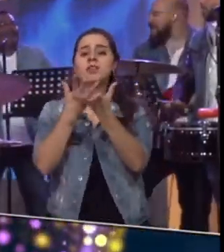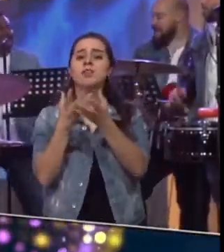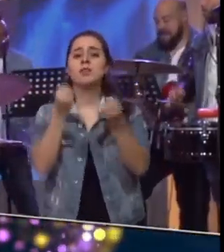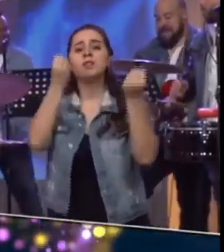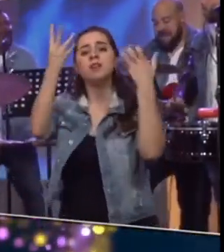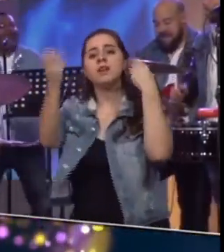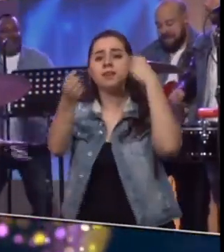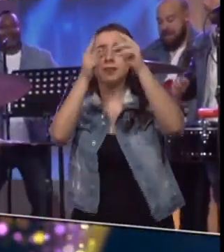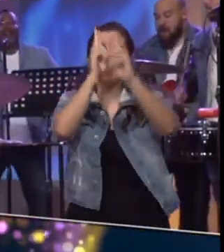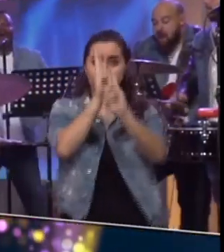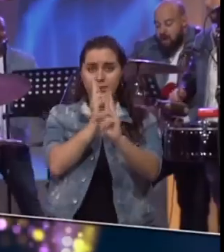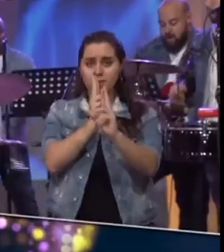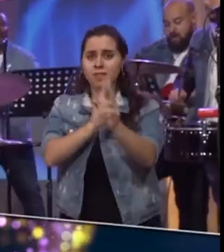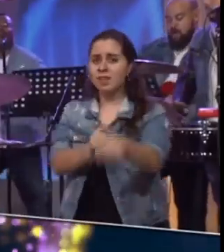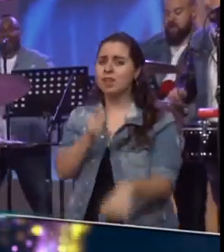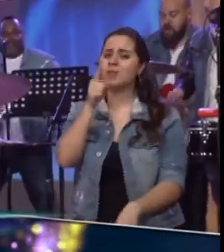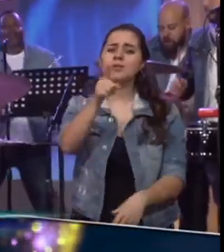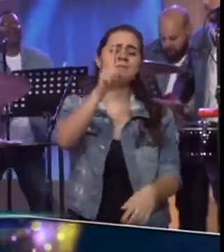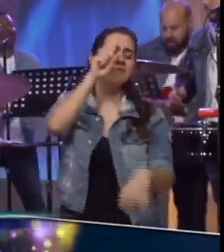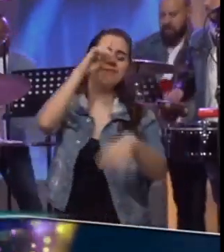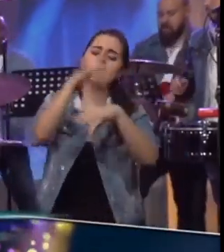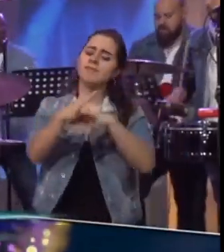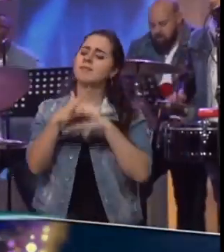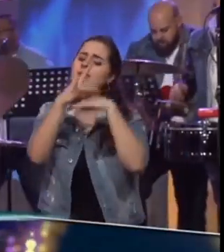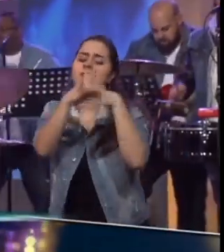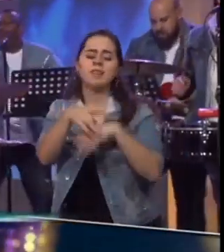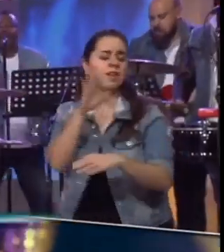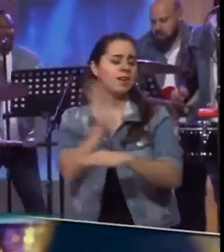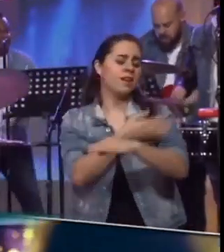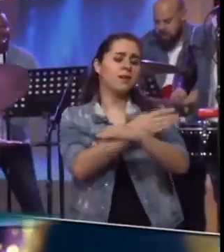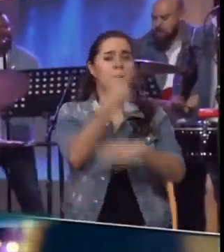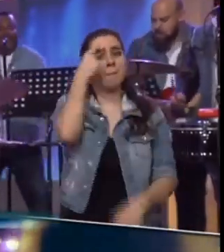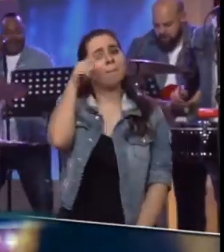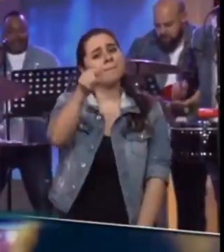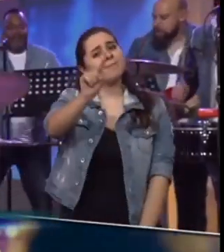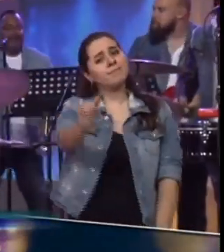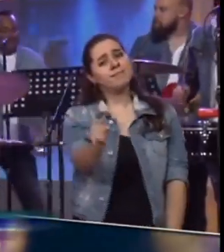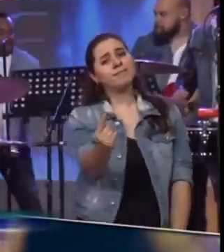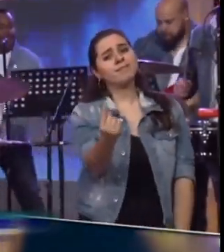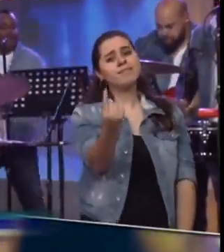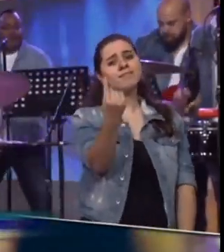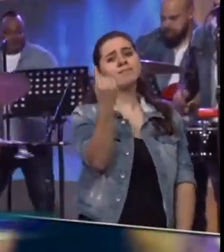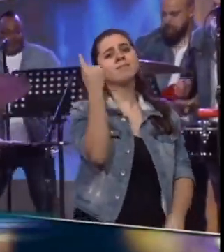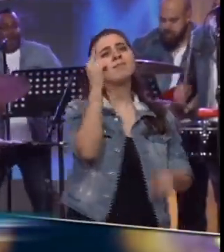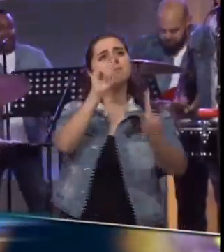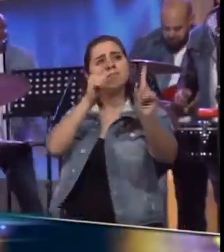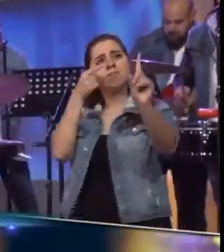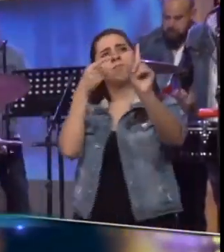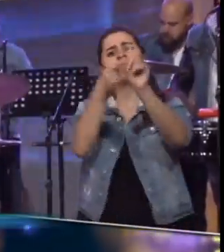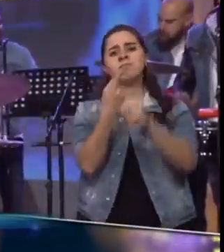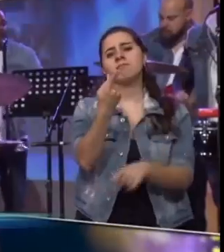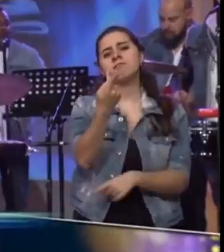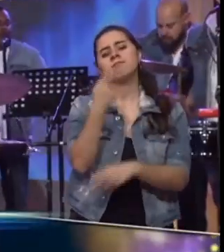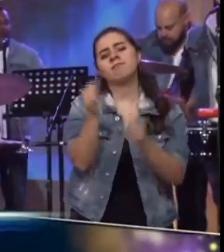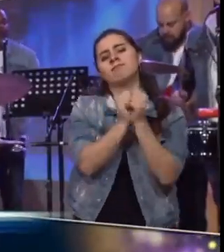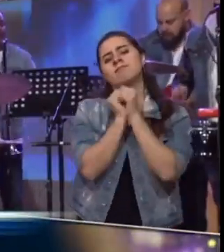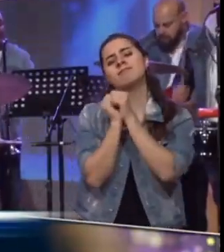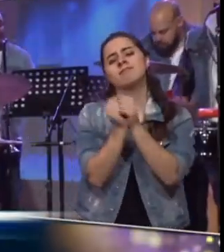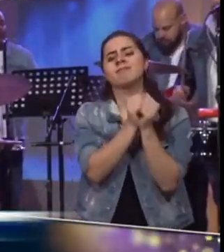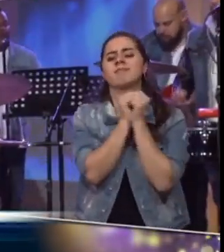dedicártela a Si para ti debo Si el mismo cantaré solo para ti Y dedicártela a Si para mí tú eres la vida que más te